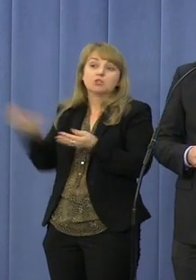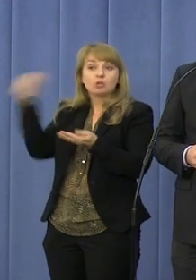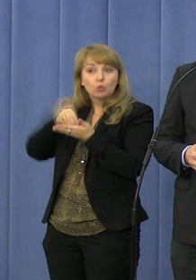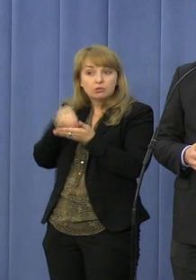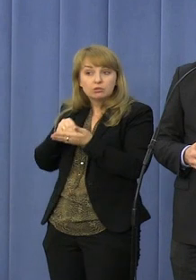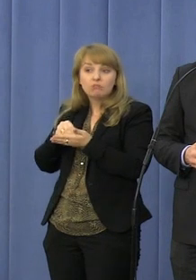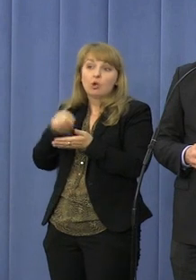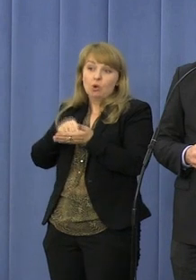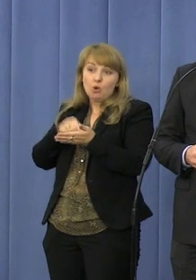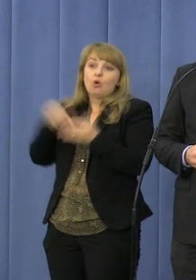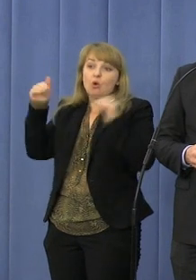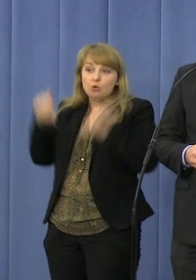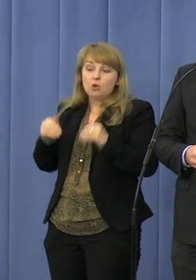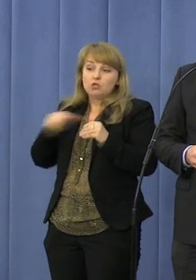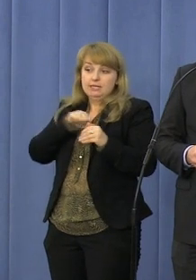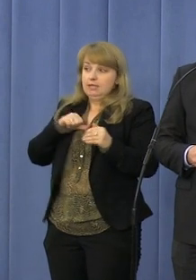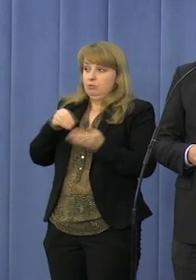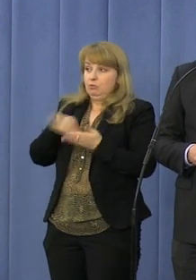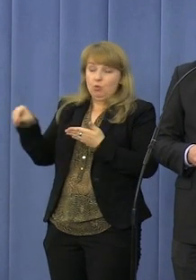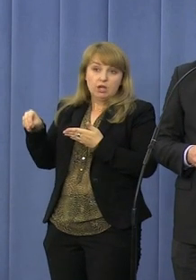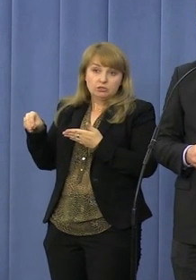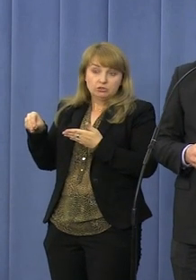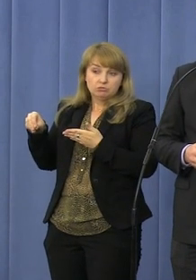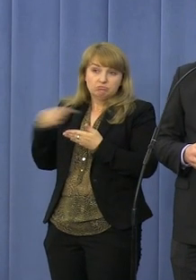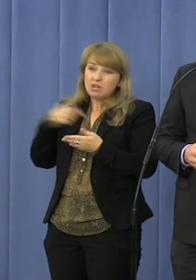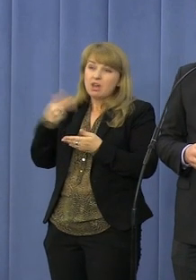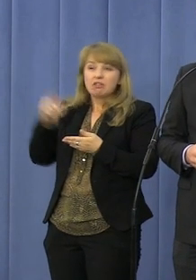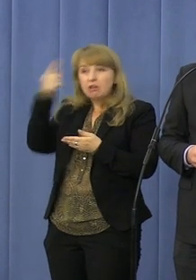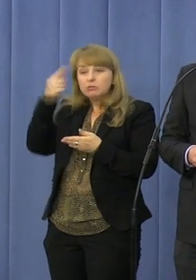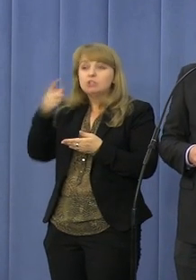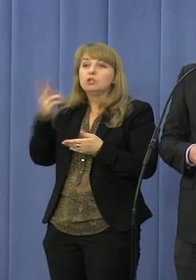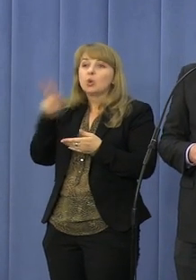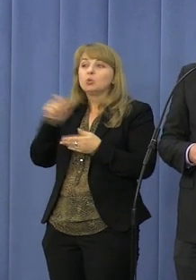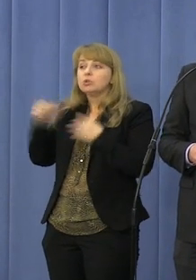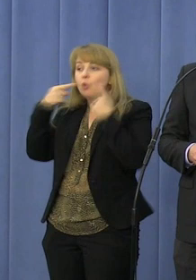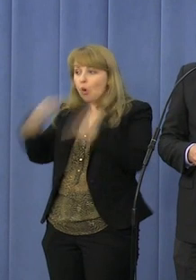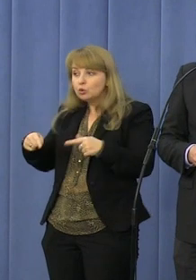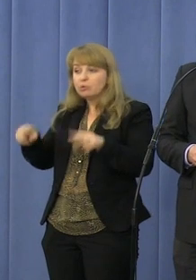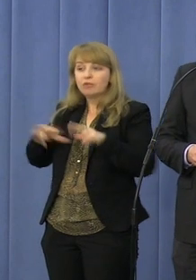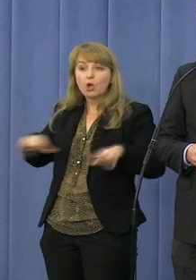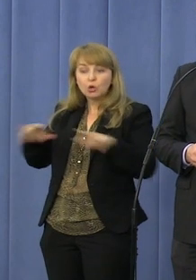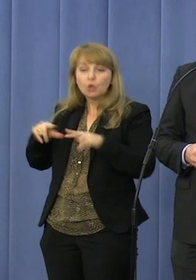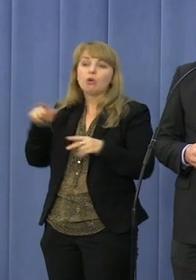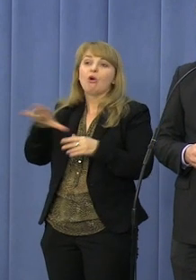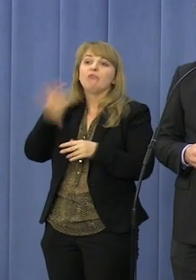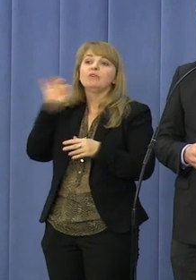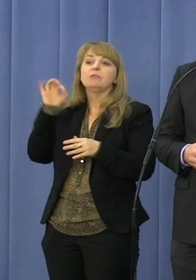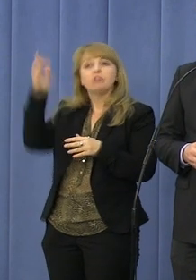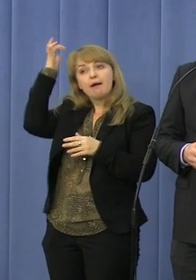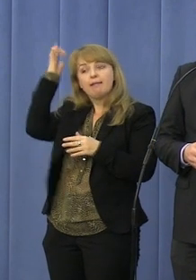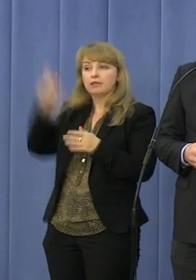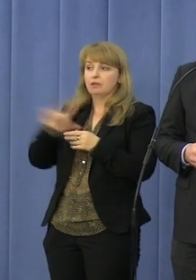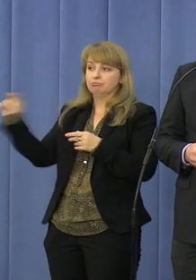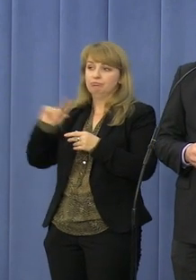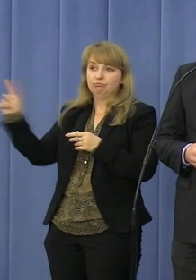powinni wtedy ten ciężar już wziąć na siebie. Ale nie sądzę, żeby jakikolwiek odpowiedzialny rodzic dokonał takiego wyboru, że wolałby